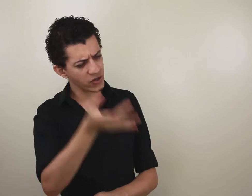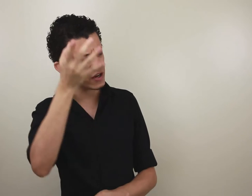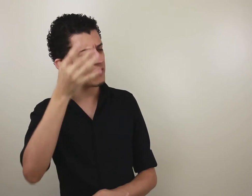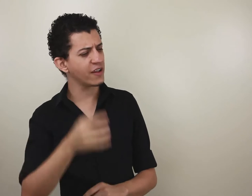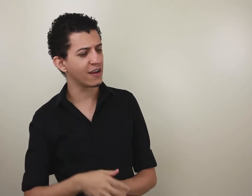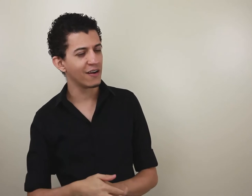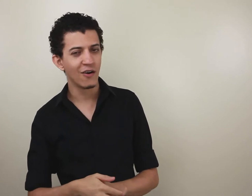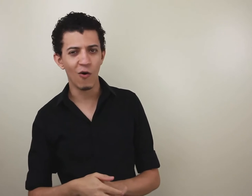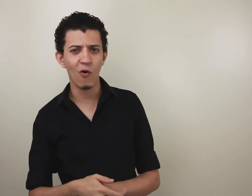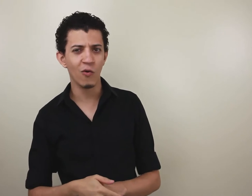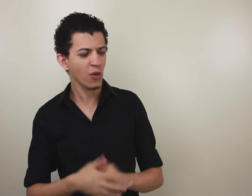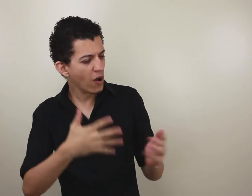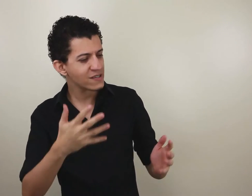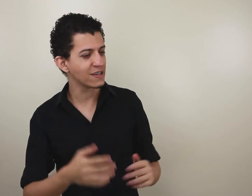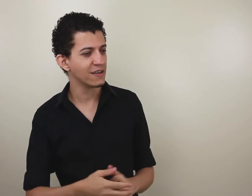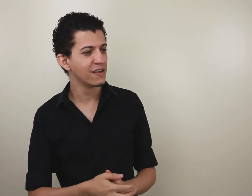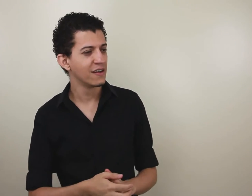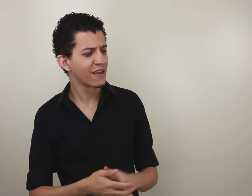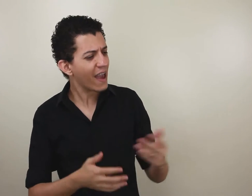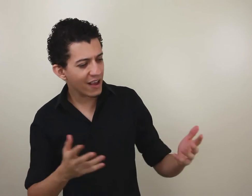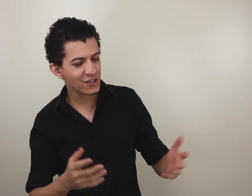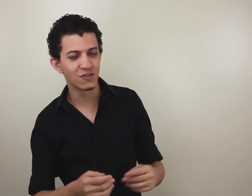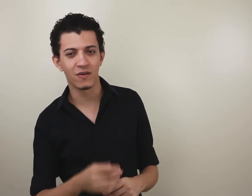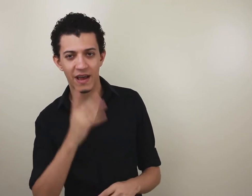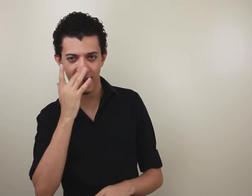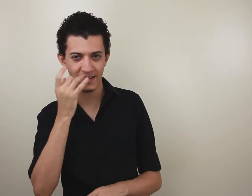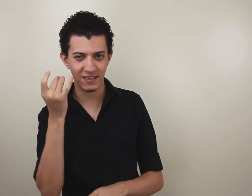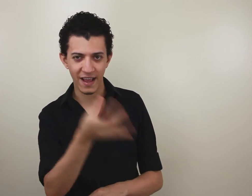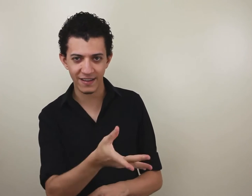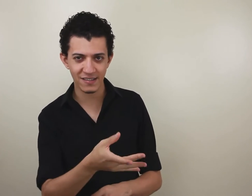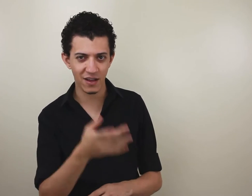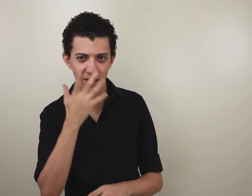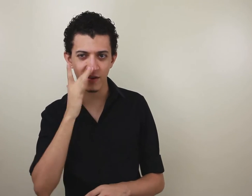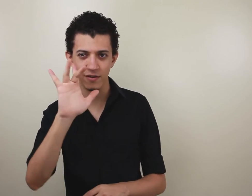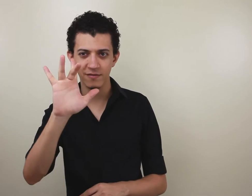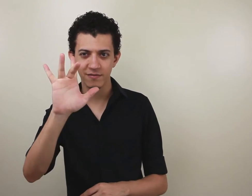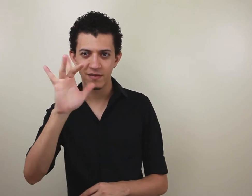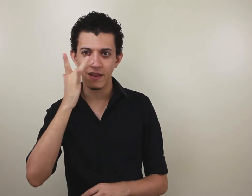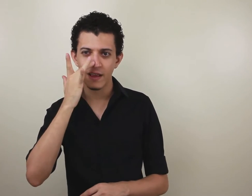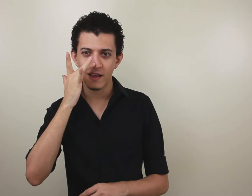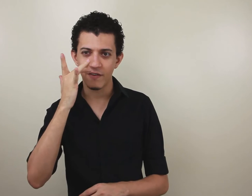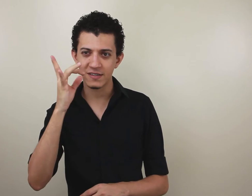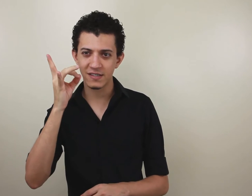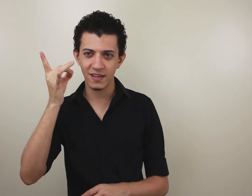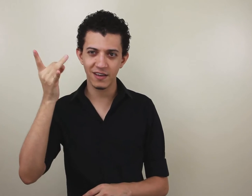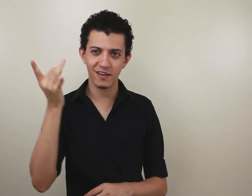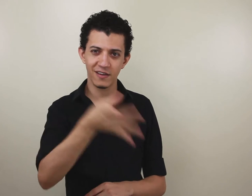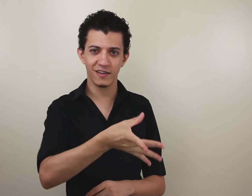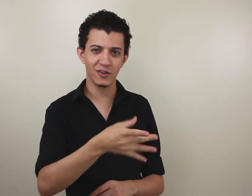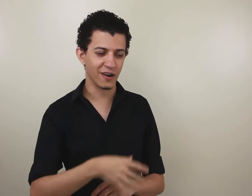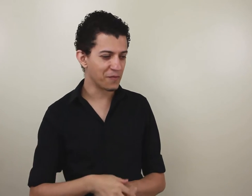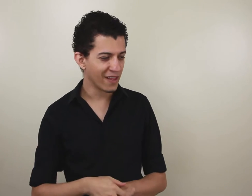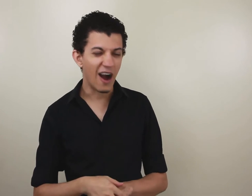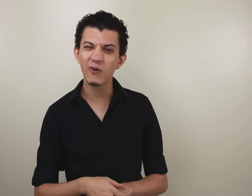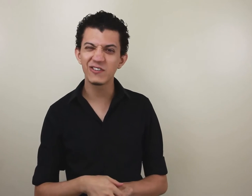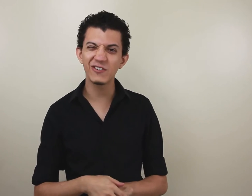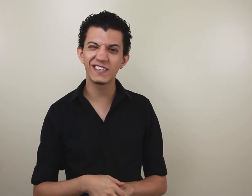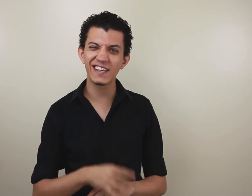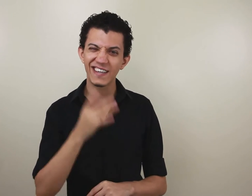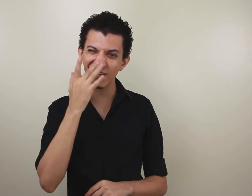Poxa vida, ou nossa, que isso? É essa ideia desse sinal aqui, Faz assim, joga. Alguns vão dizer que isso aqui é